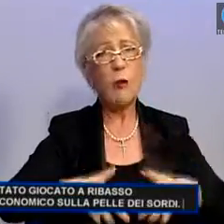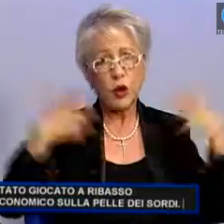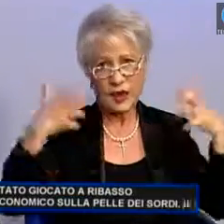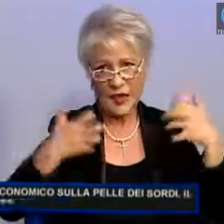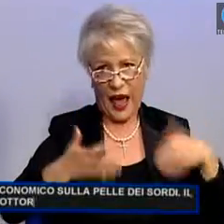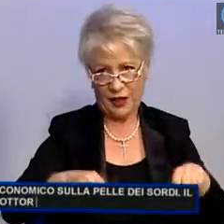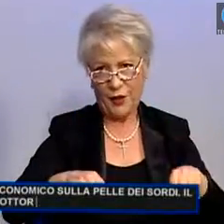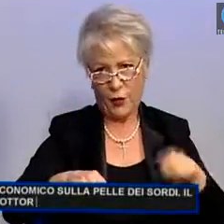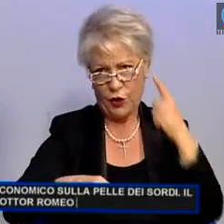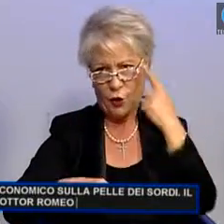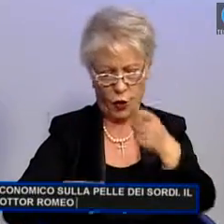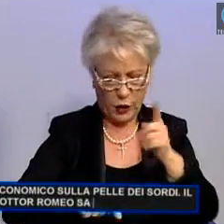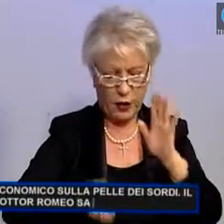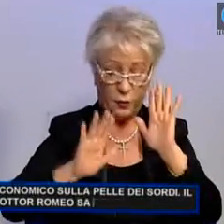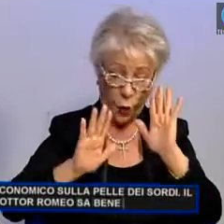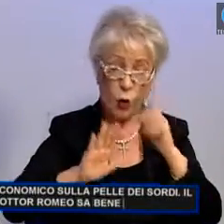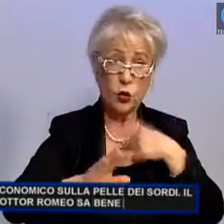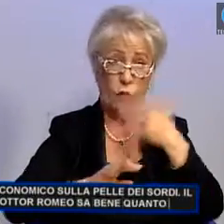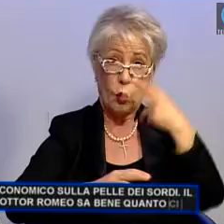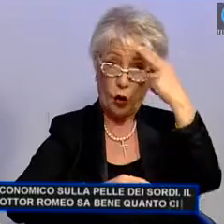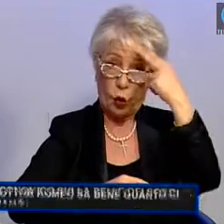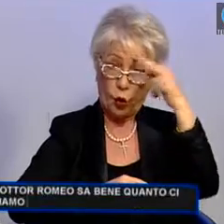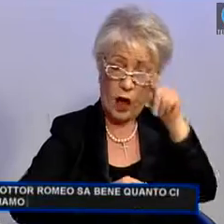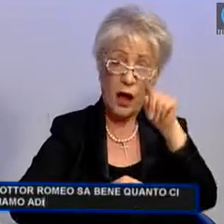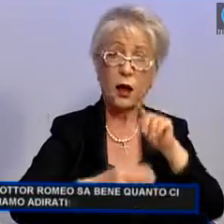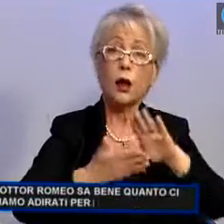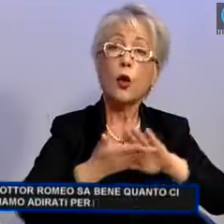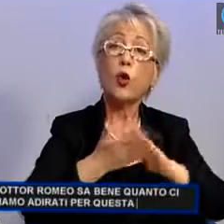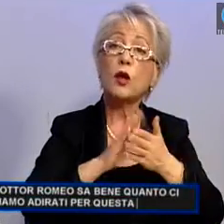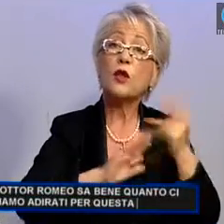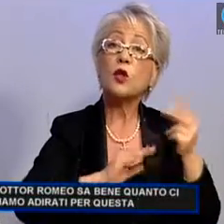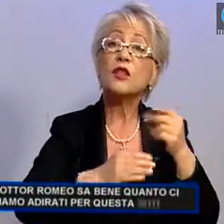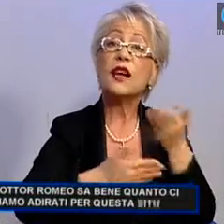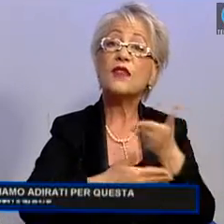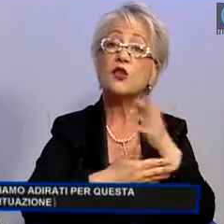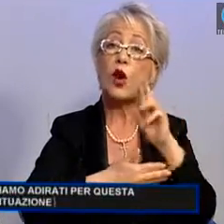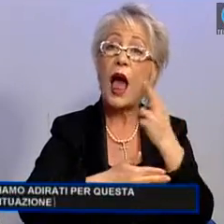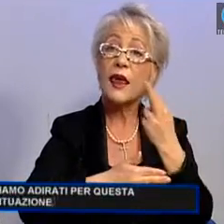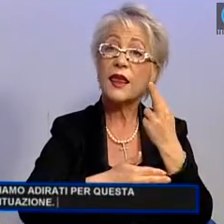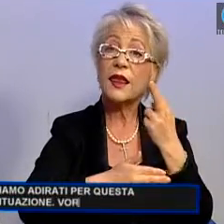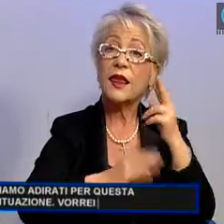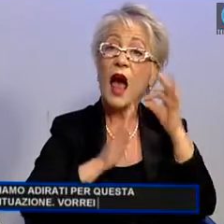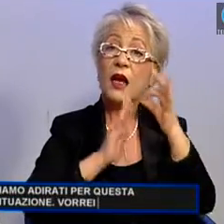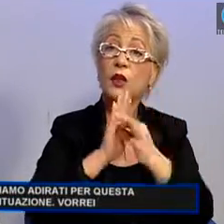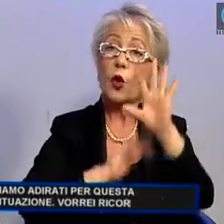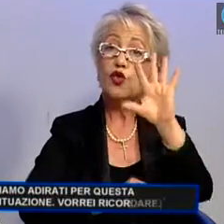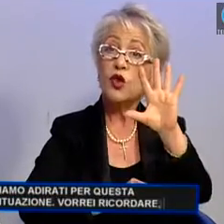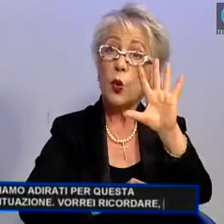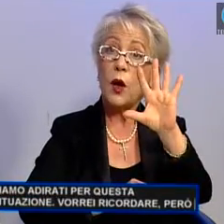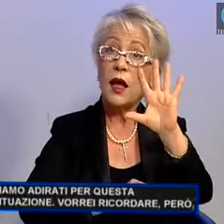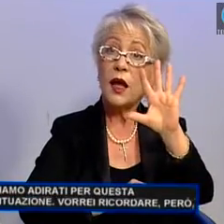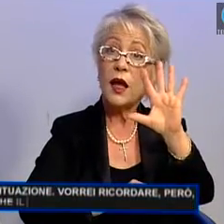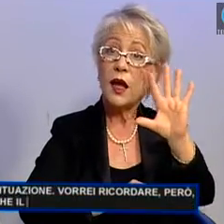sa bene quanto ci siamo adirati per questa situazione. Vorrei ricordare però che il